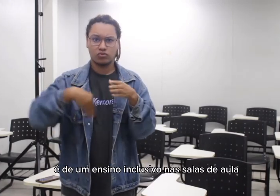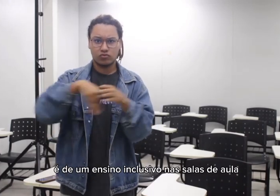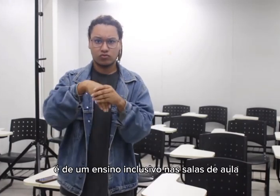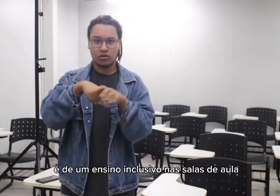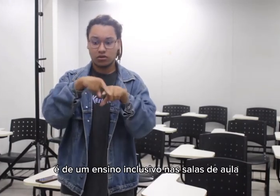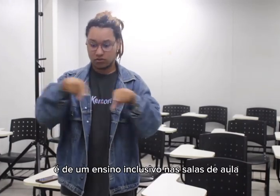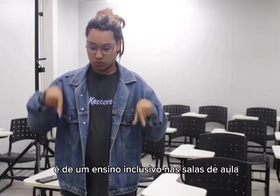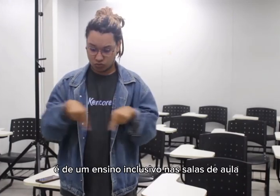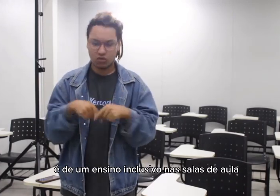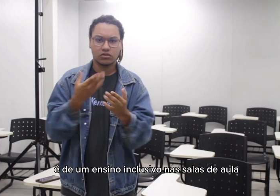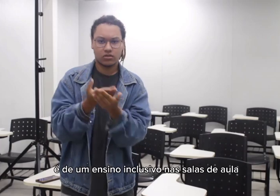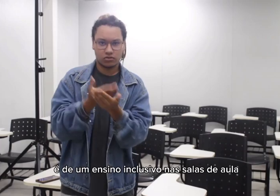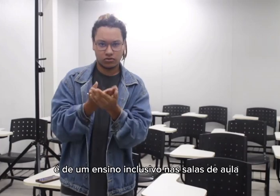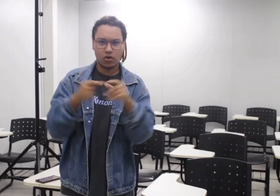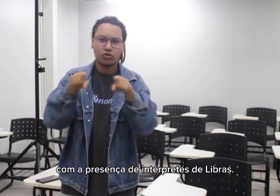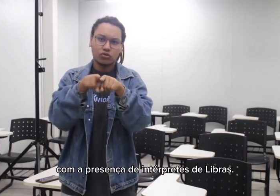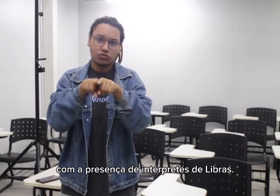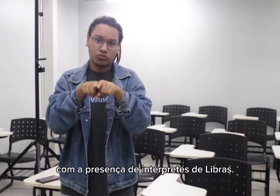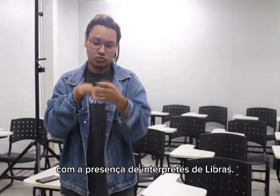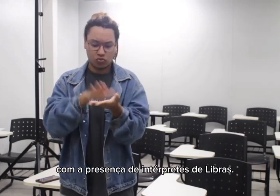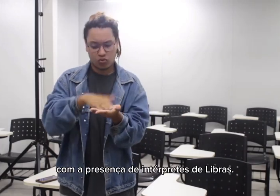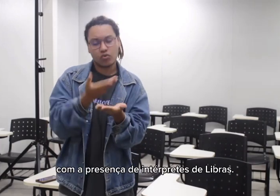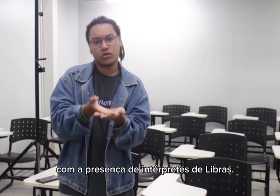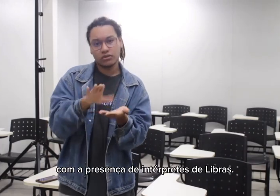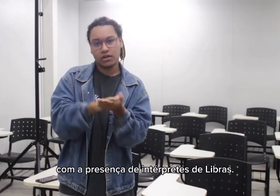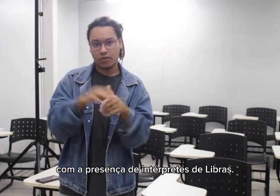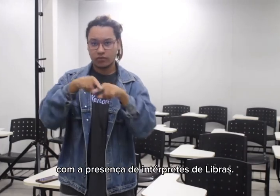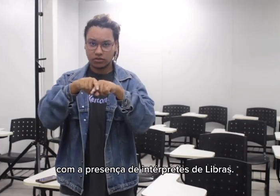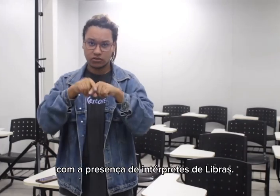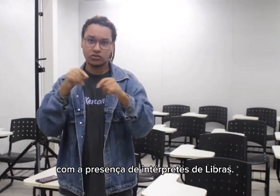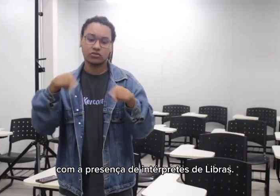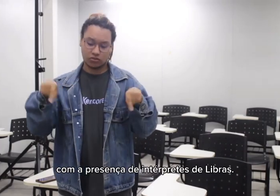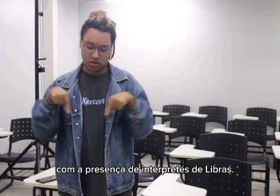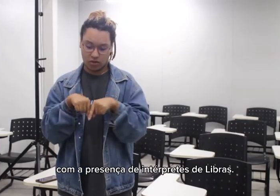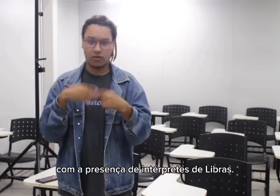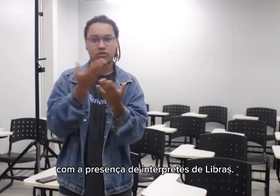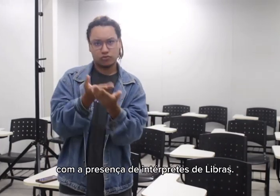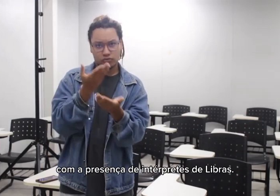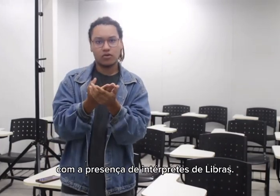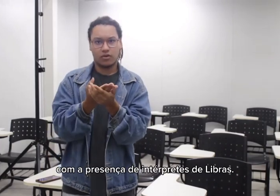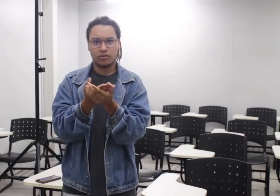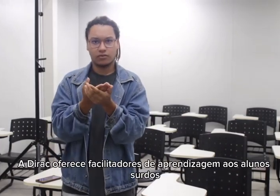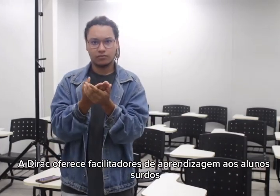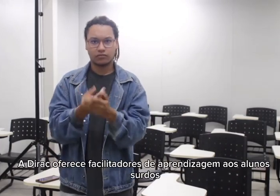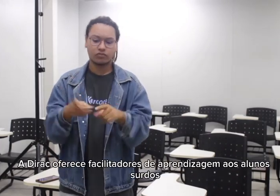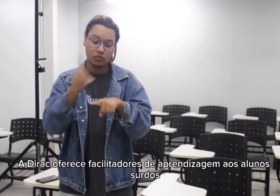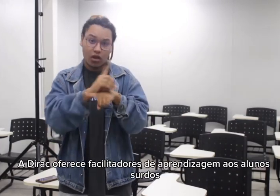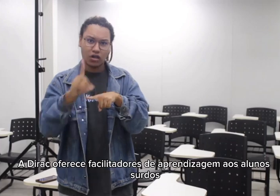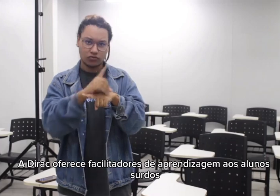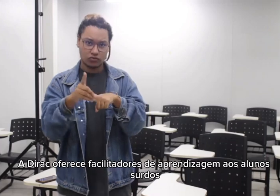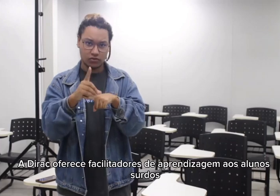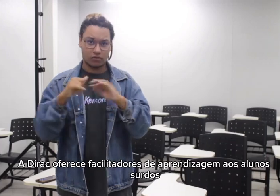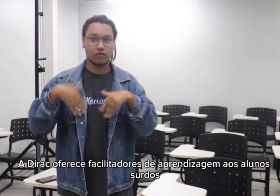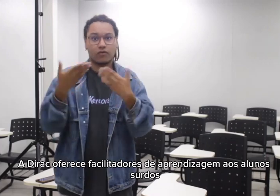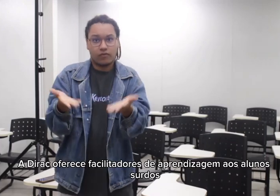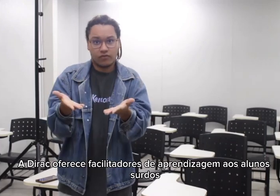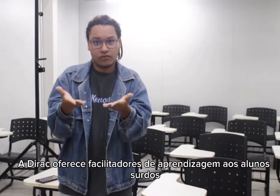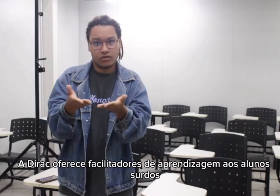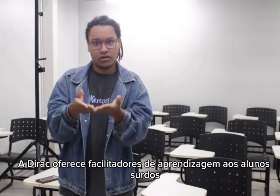um ensino inclusivo nas salas de aula com a presença de intérpretes de Libras. A Dirac oferece